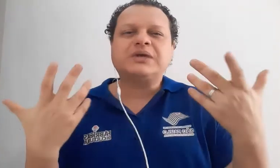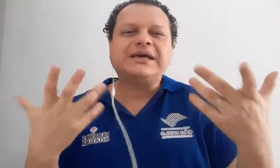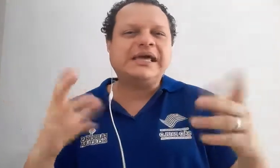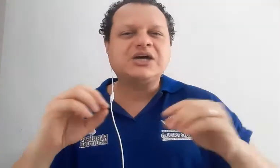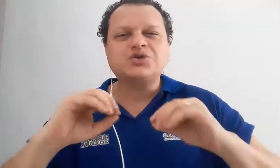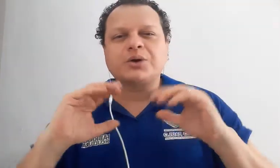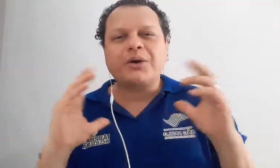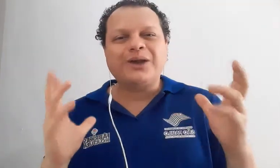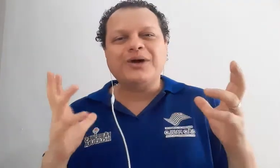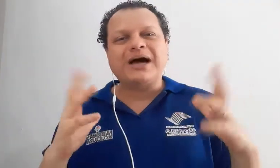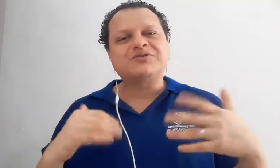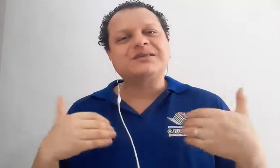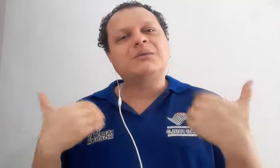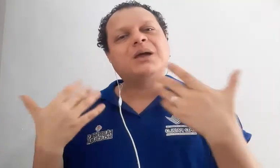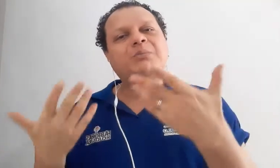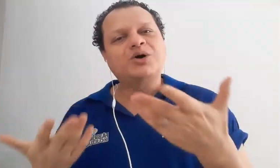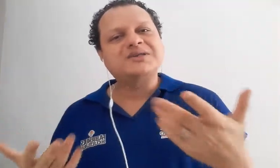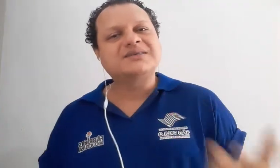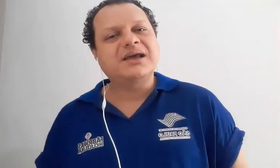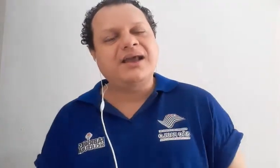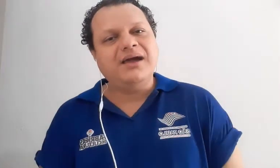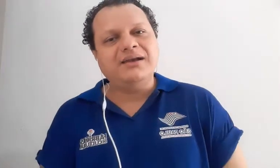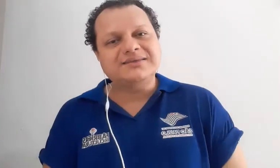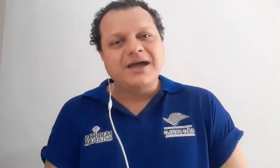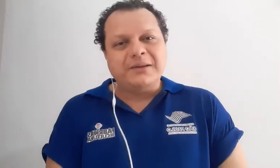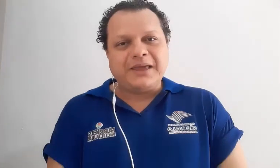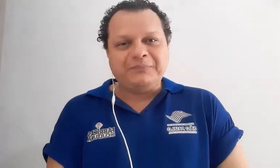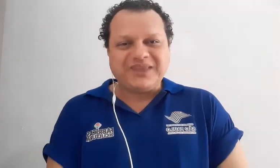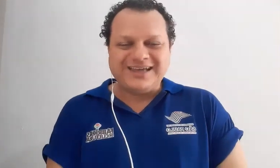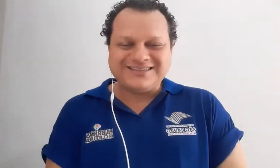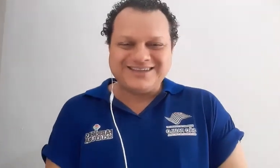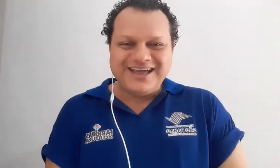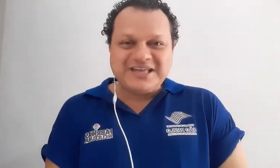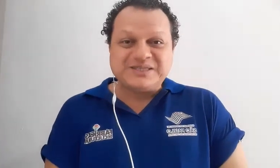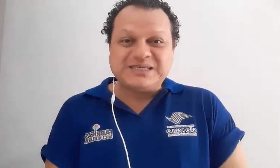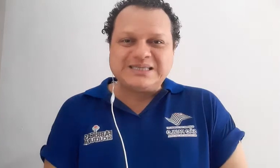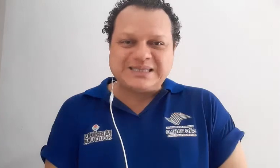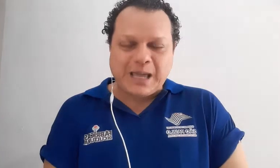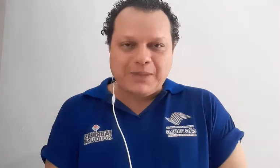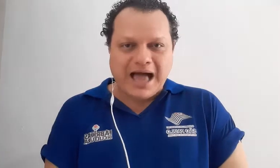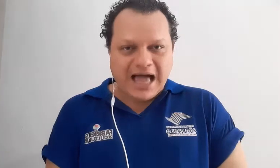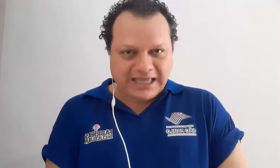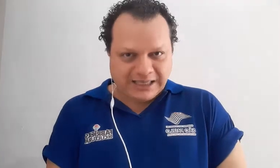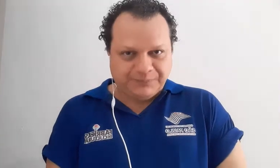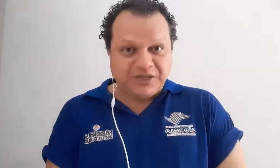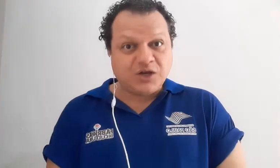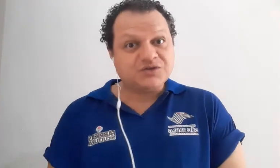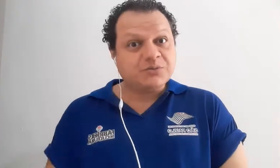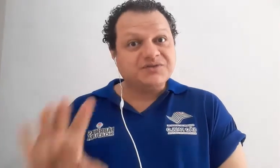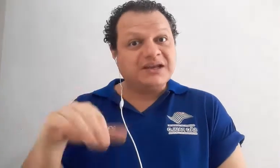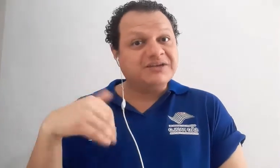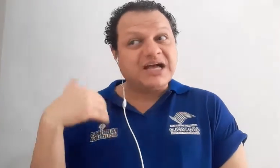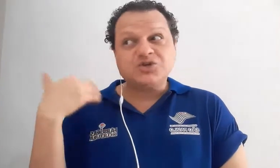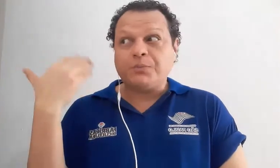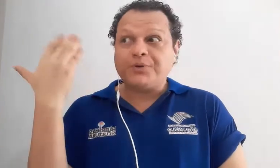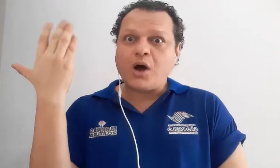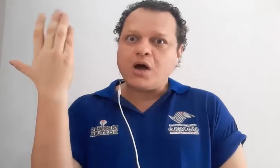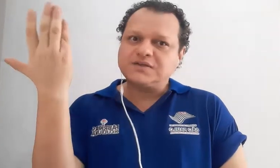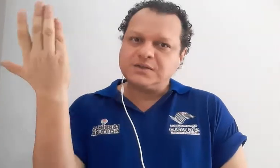igreja, ou em qualquer lugar, você também pode ensinar a eles esse sistema aqui. Que nós vamos ver, na verdade, no próximo